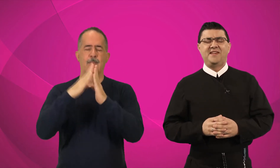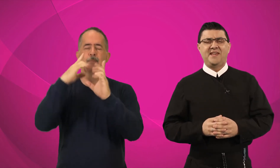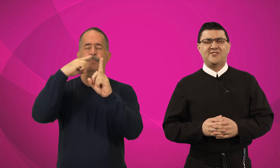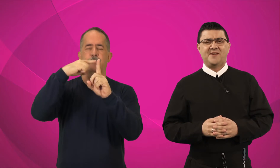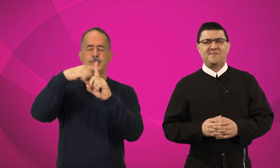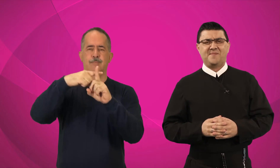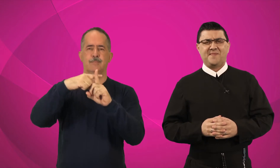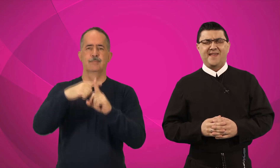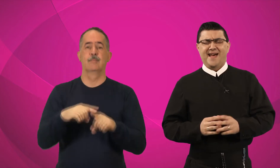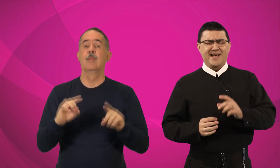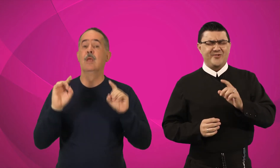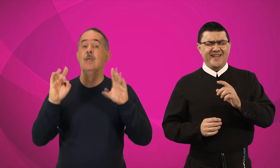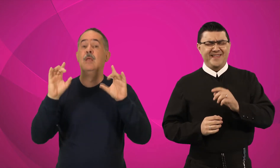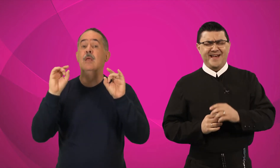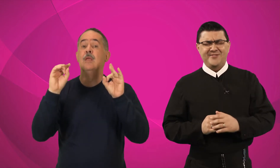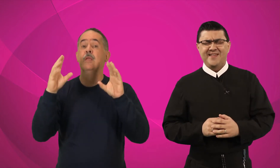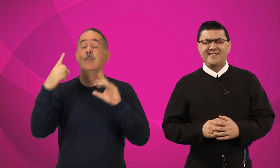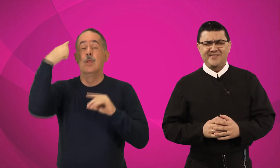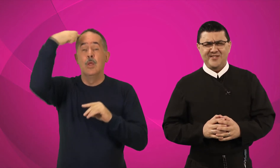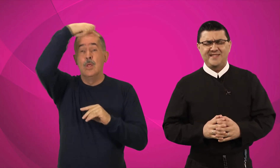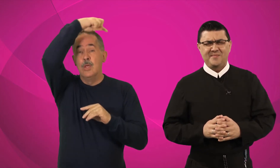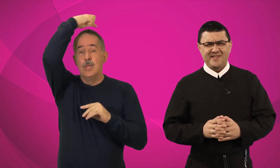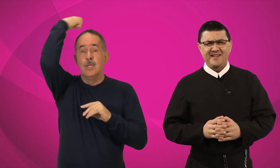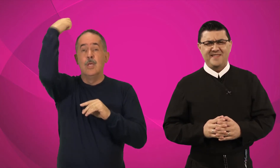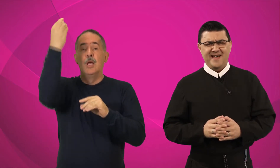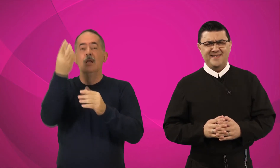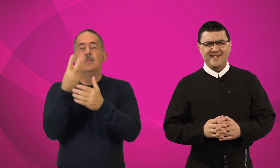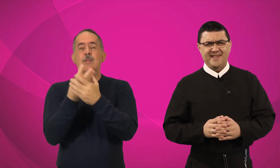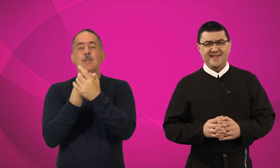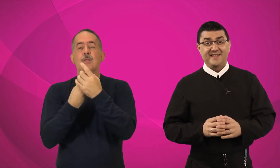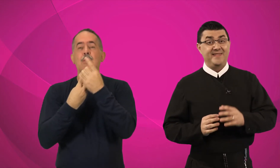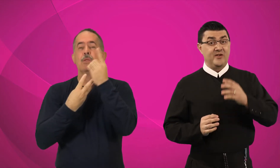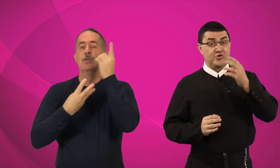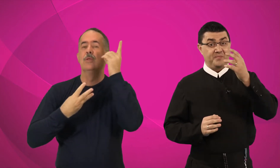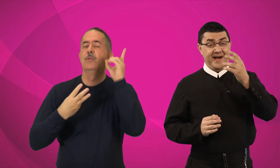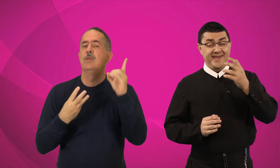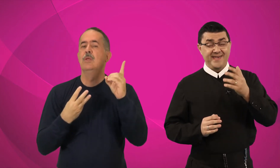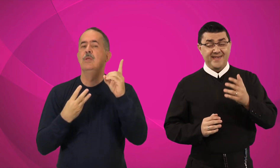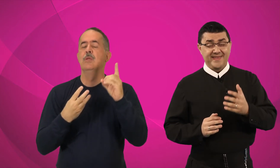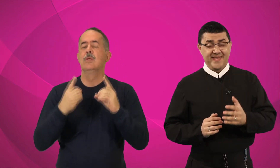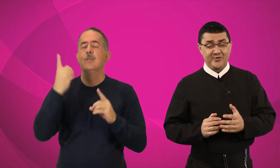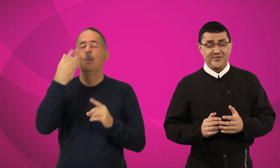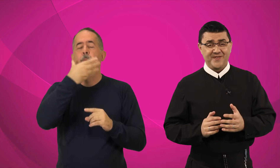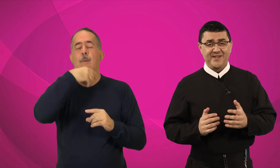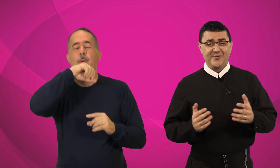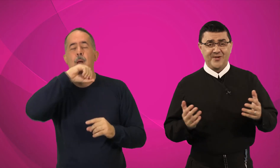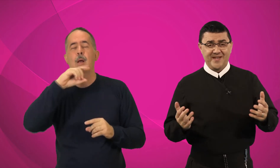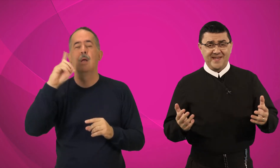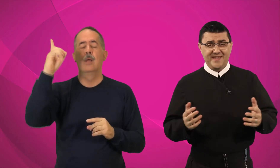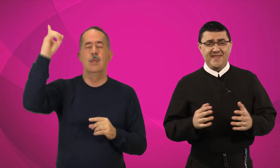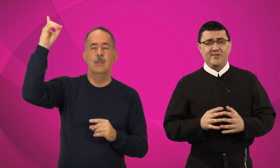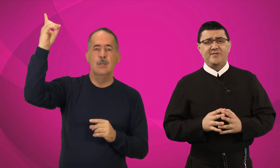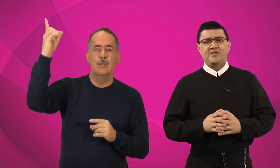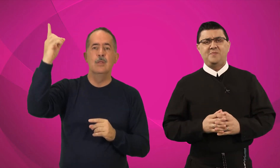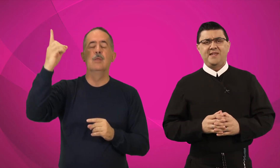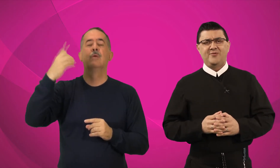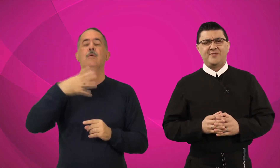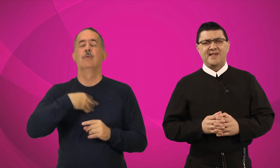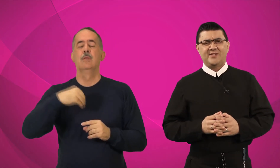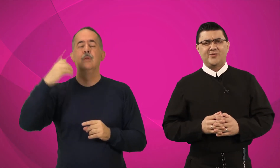Igreja. A solenidade da Santíssima Trindade. Deus Pai, Deus Filho, Deus Espírito Santo.